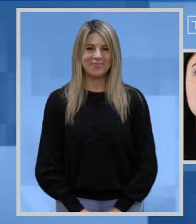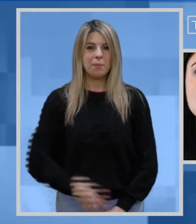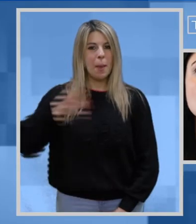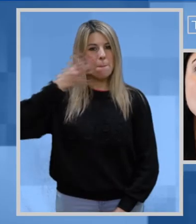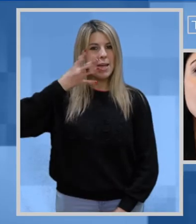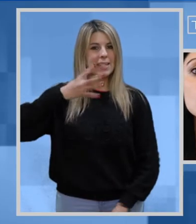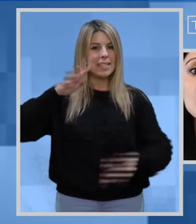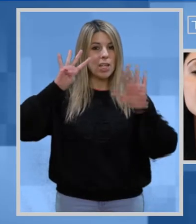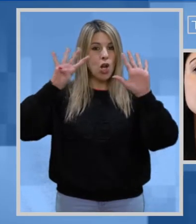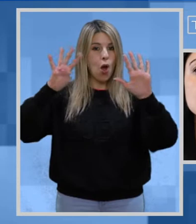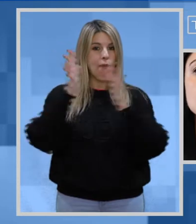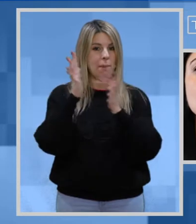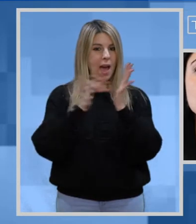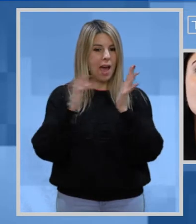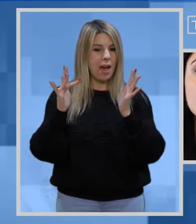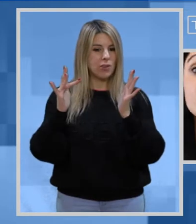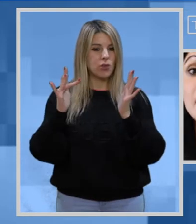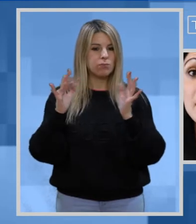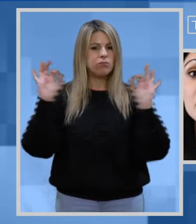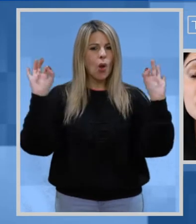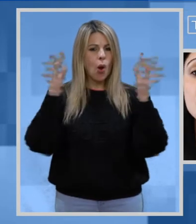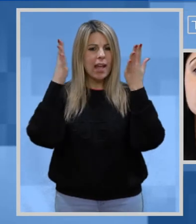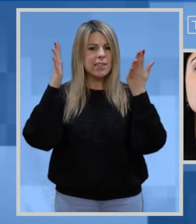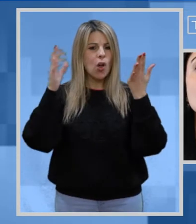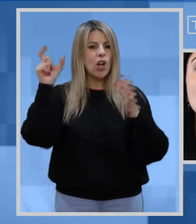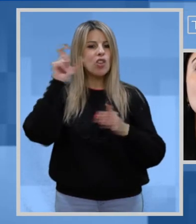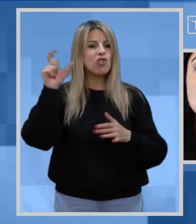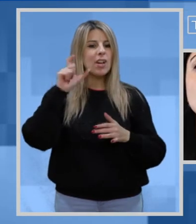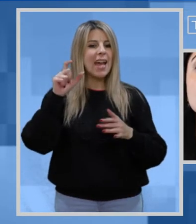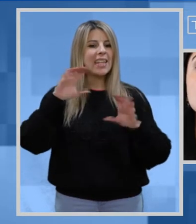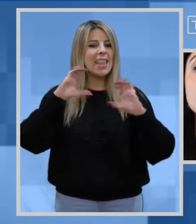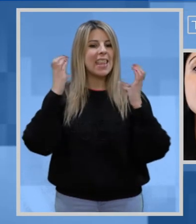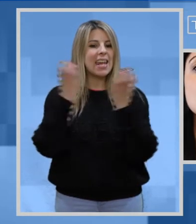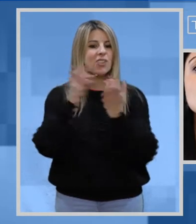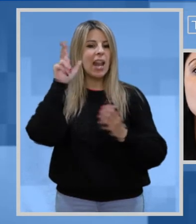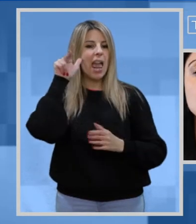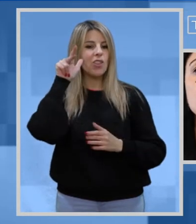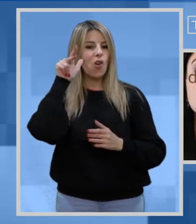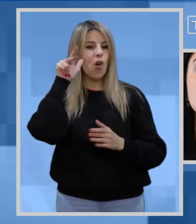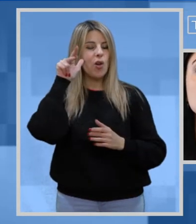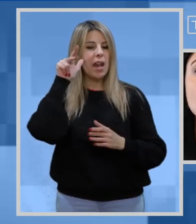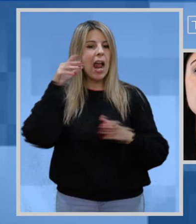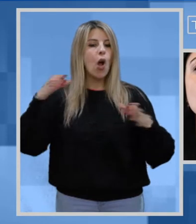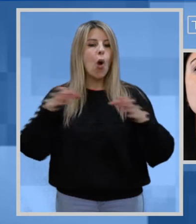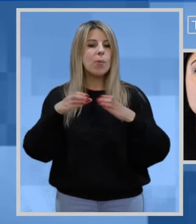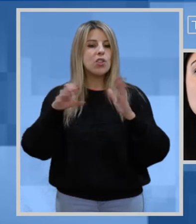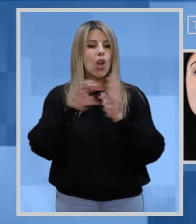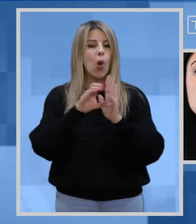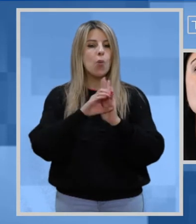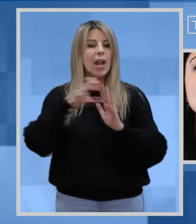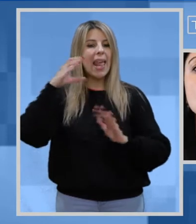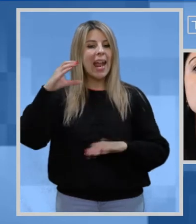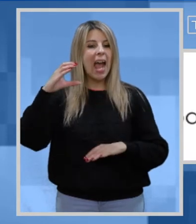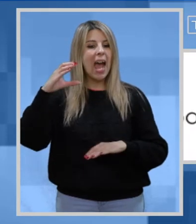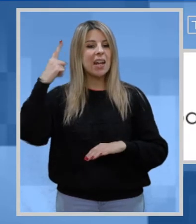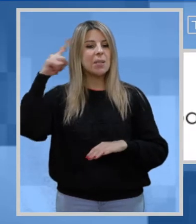Martedì 9 marzo In occasione della giornata internazionale della donna, la Commissione Comunale di